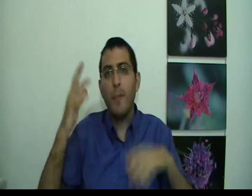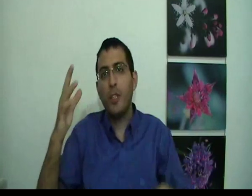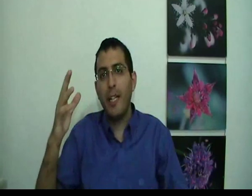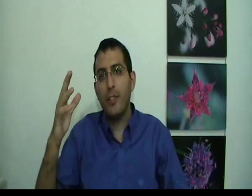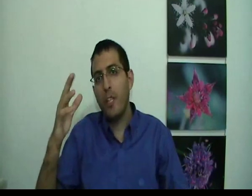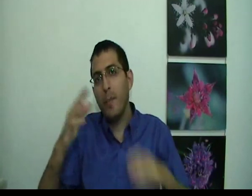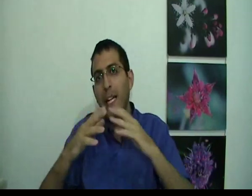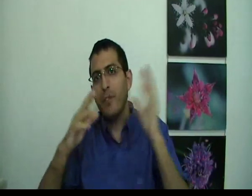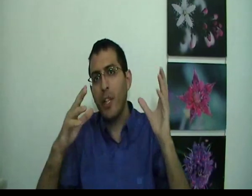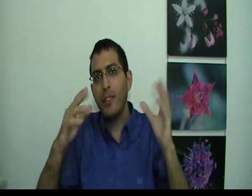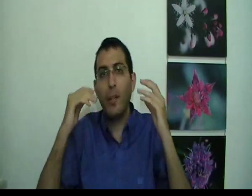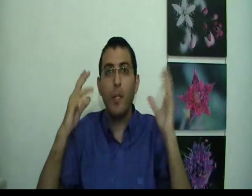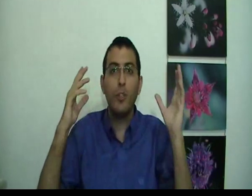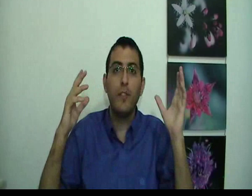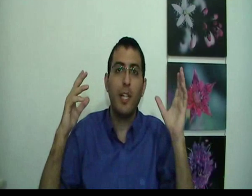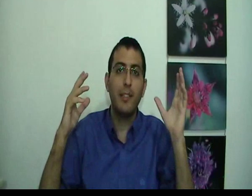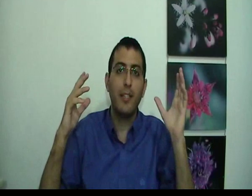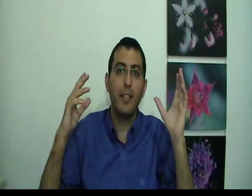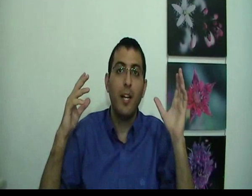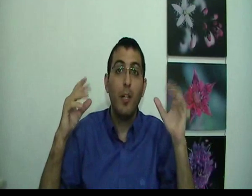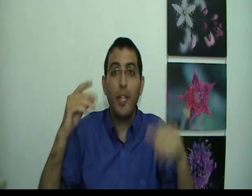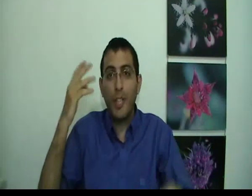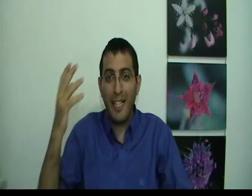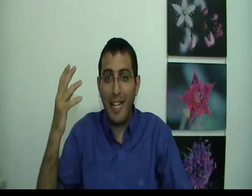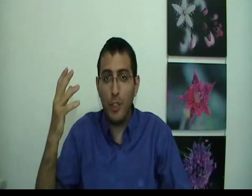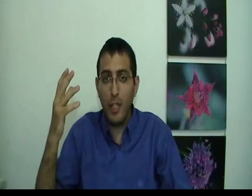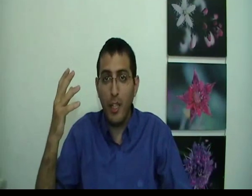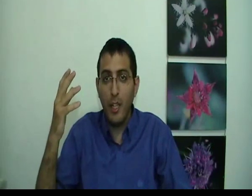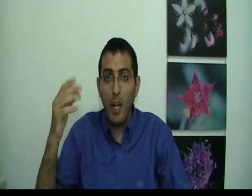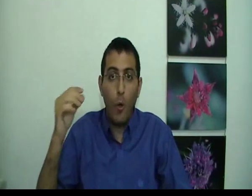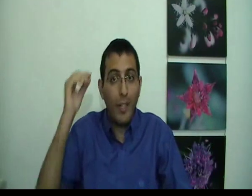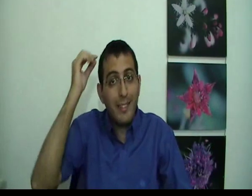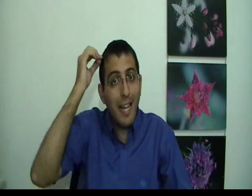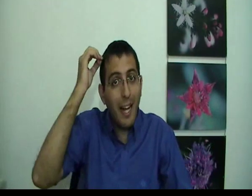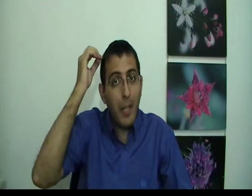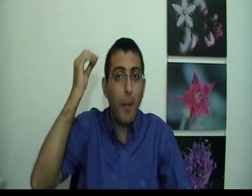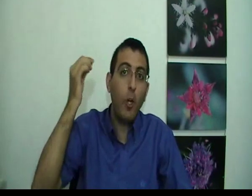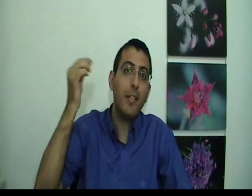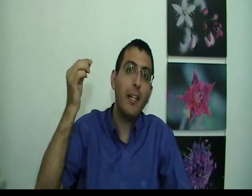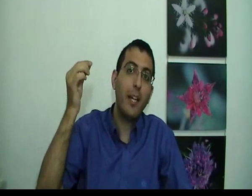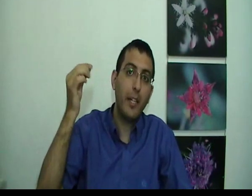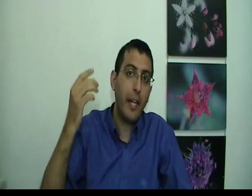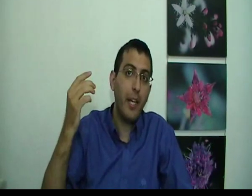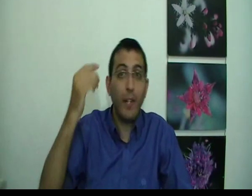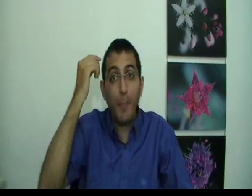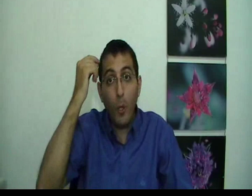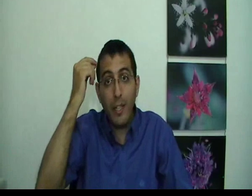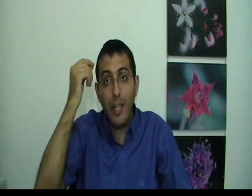מאשר היד שלי בלי יד אפשר להסתדר בלי ראשי אפשר להסתדר זאת אומרת שהיד שלי או השערה היא פחות עני היא עני אבל היא פחות עני